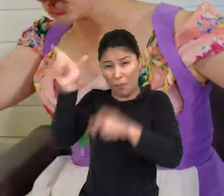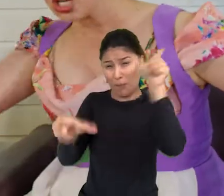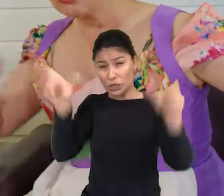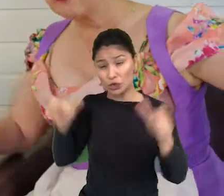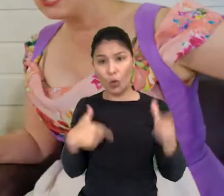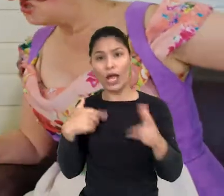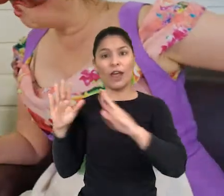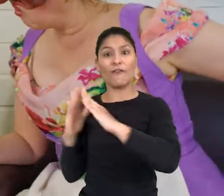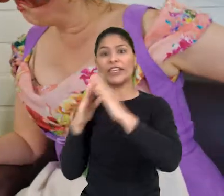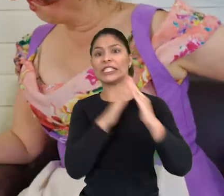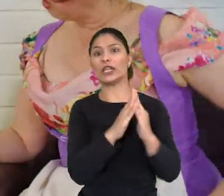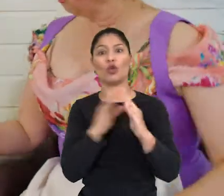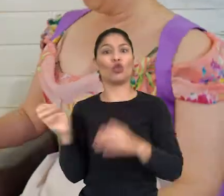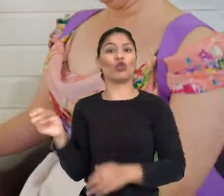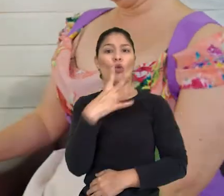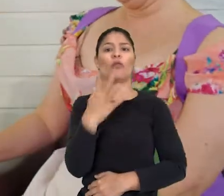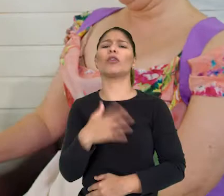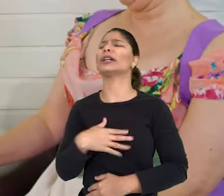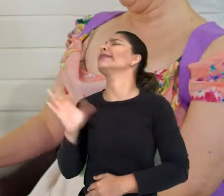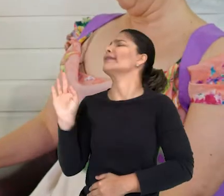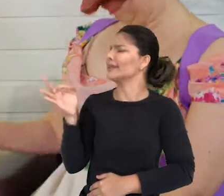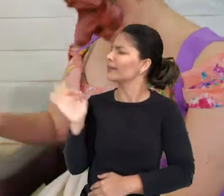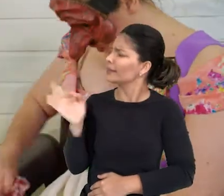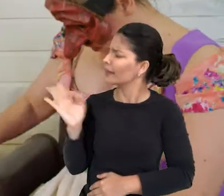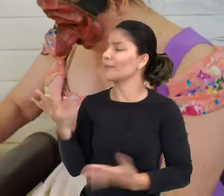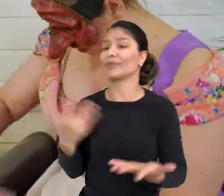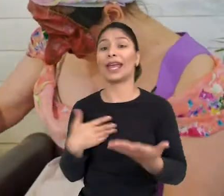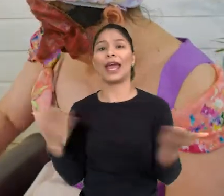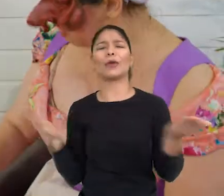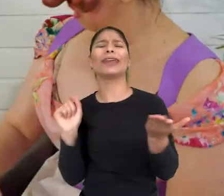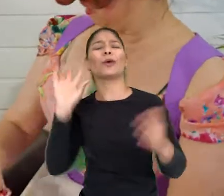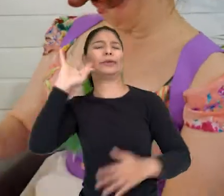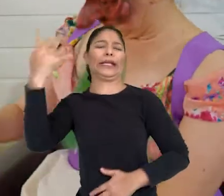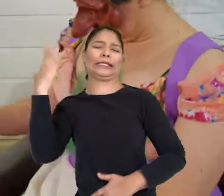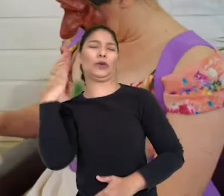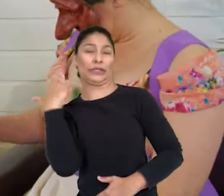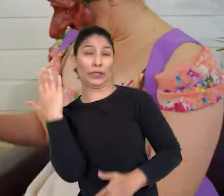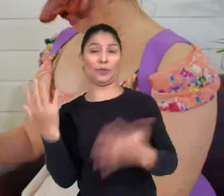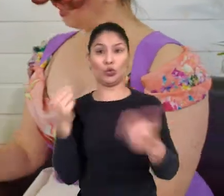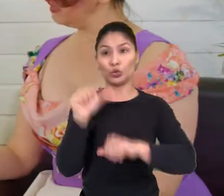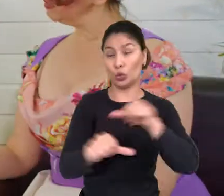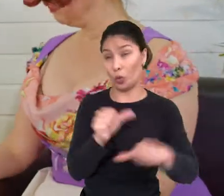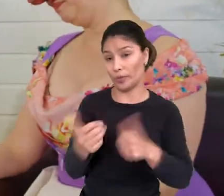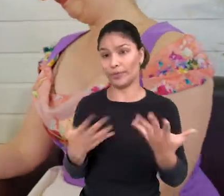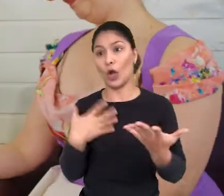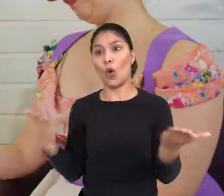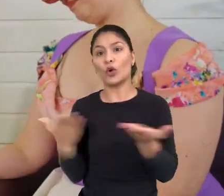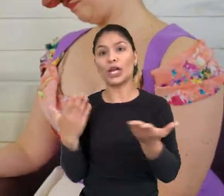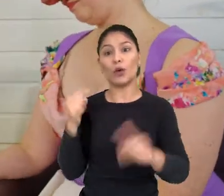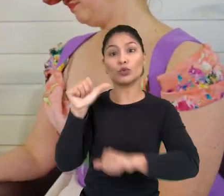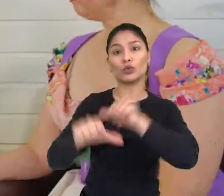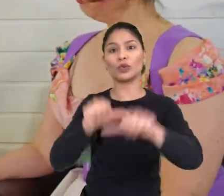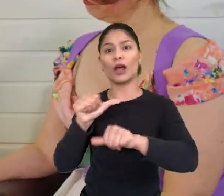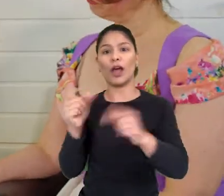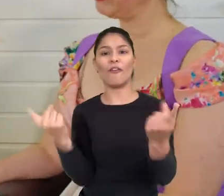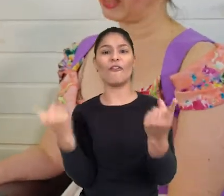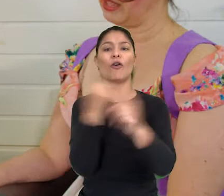tá cheio de vizinho novo. Sim, Fiorella, tá certinha. O que que acontece? Hoje, aconteceu uma